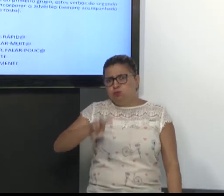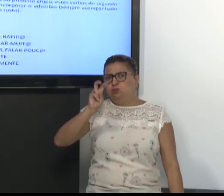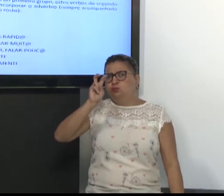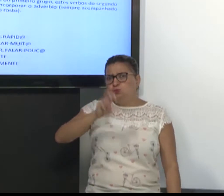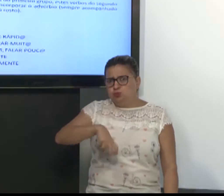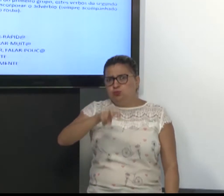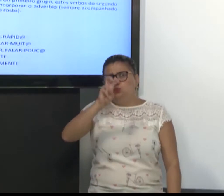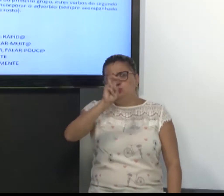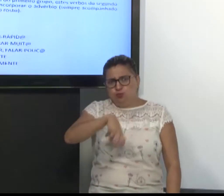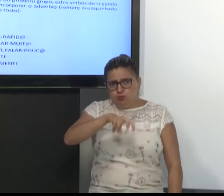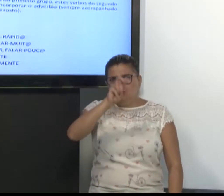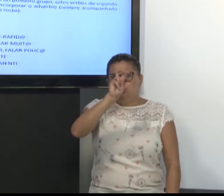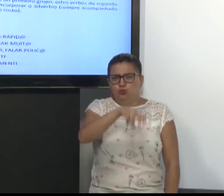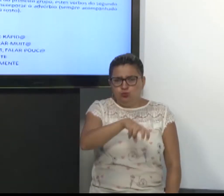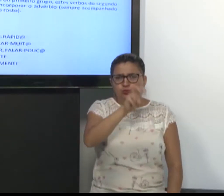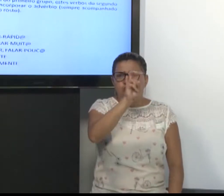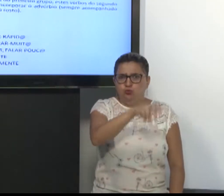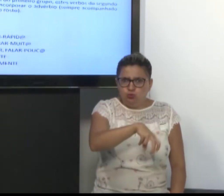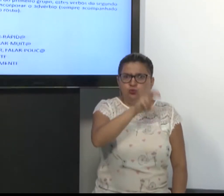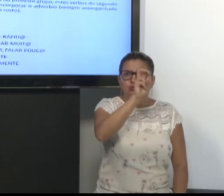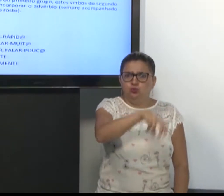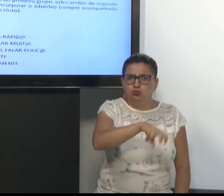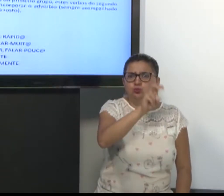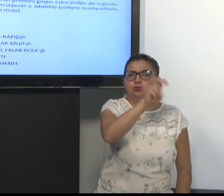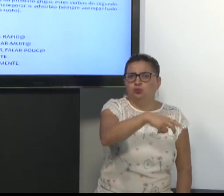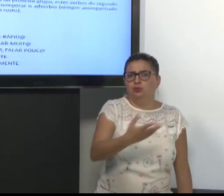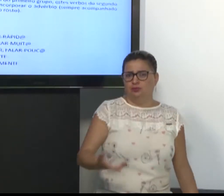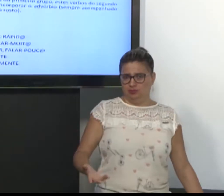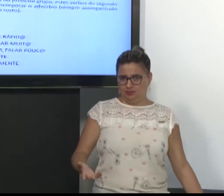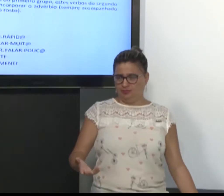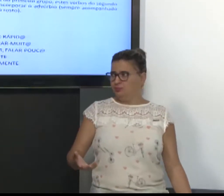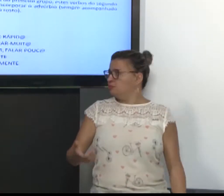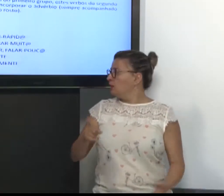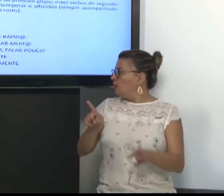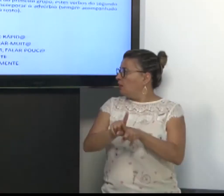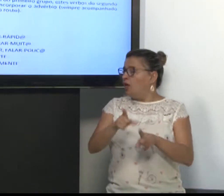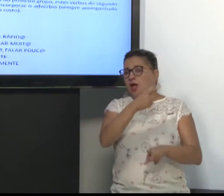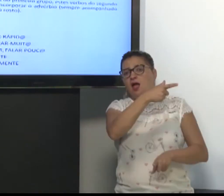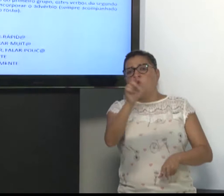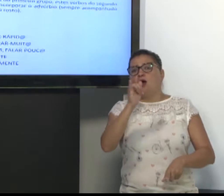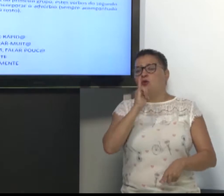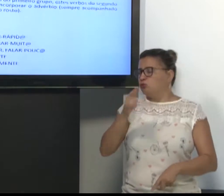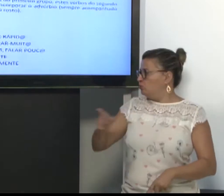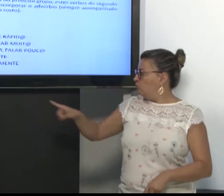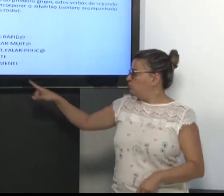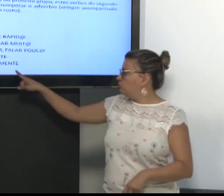muito longe. Eu andei. Andei. Andei. Não precisa falar tantas coisas. Apenas o sinal com a expressão.